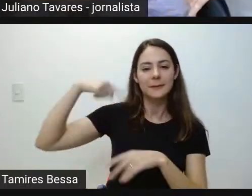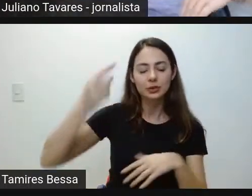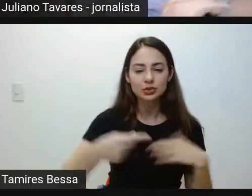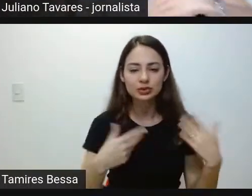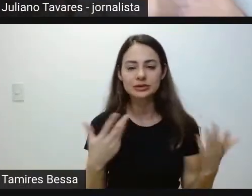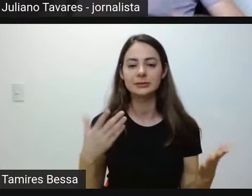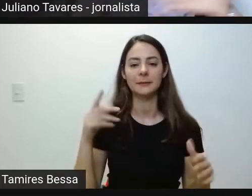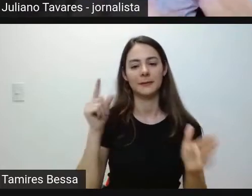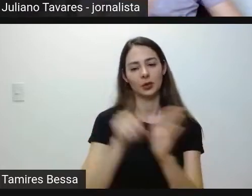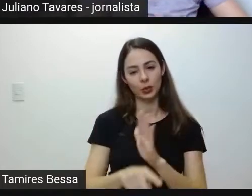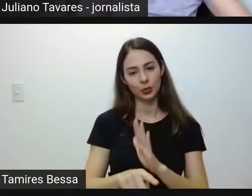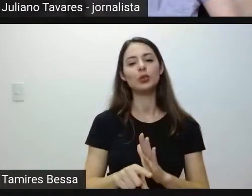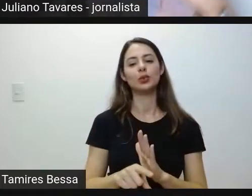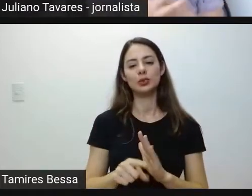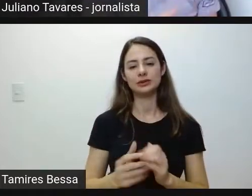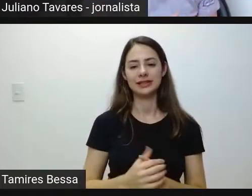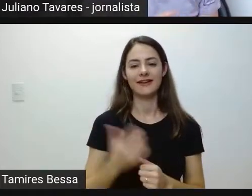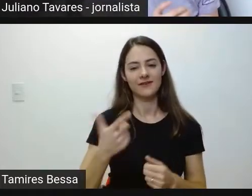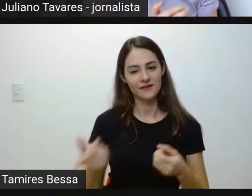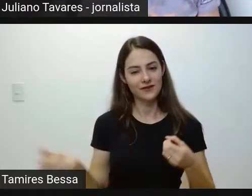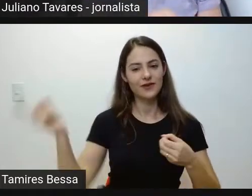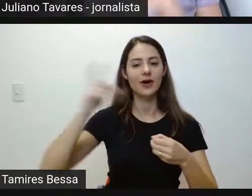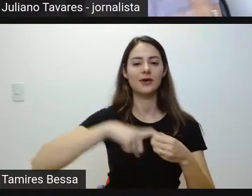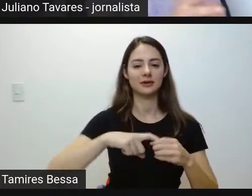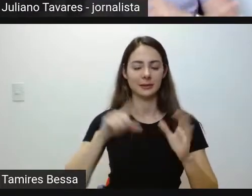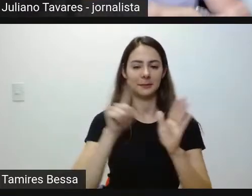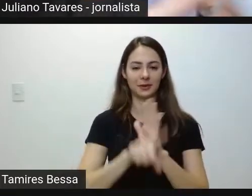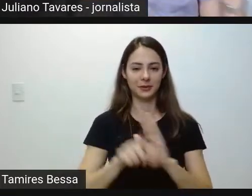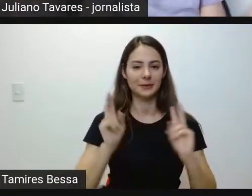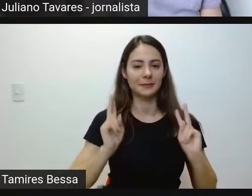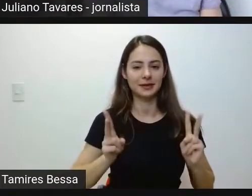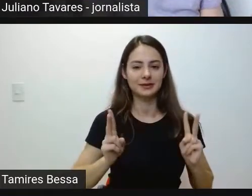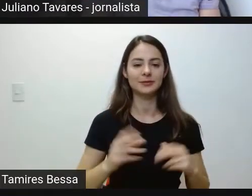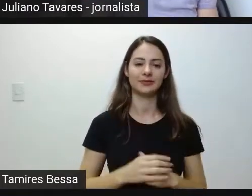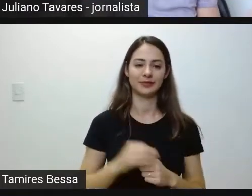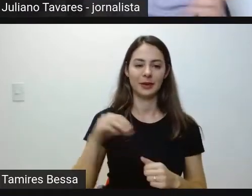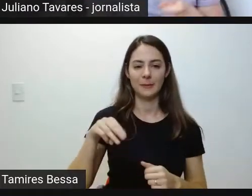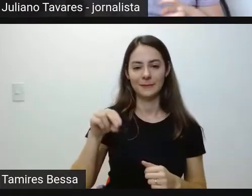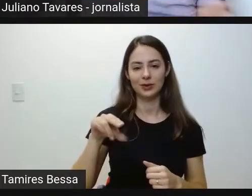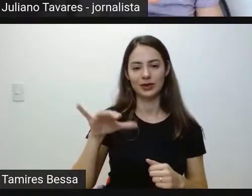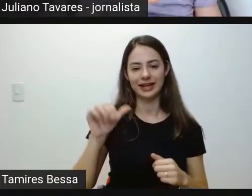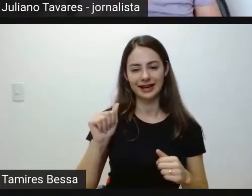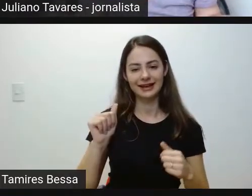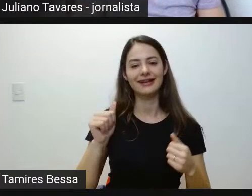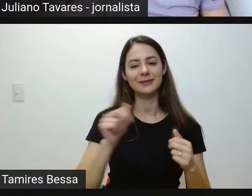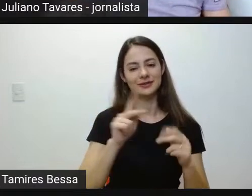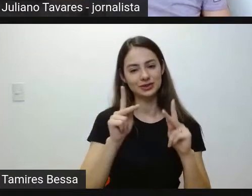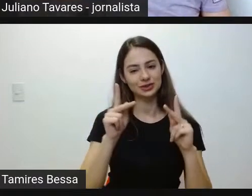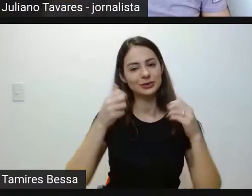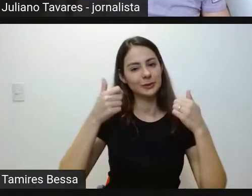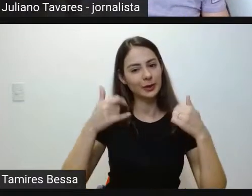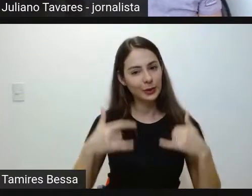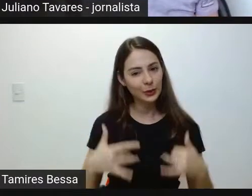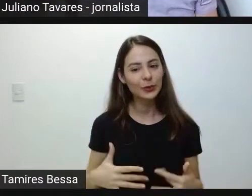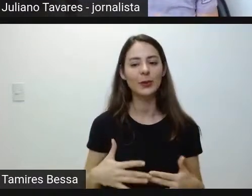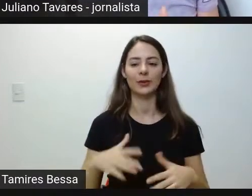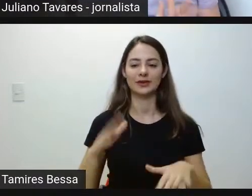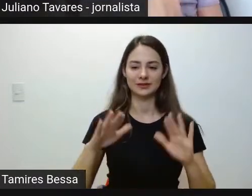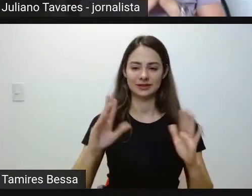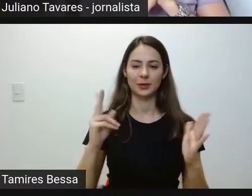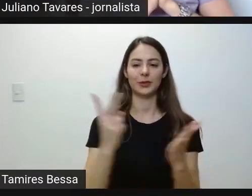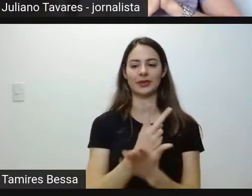no final. E aí, tem que a gente volta naquilo de novo, né? A professora Mônica deu várias explicações e, mesmo assim, às vezes, algumas coisas ainda aparecem.